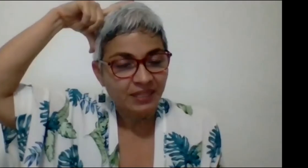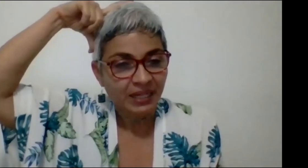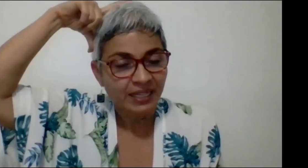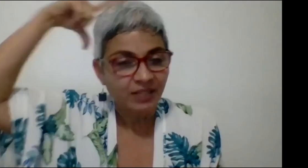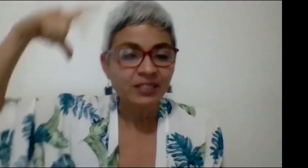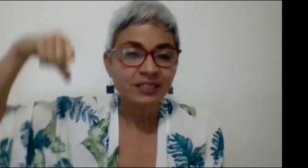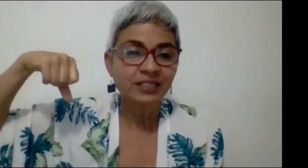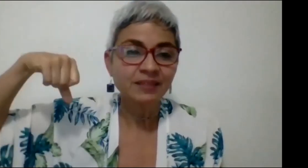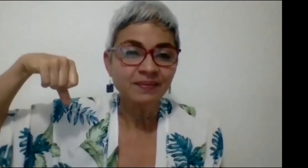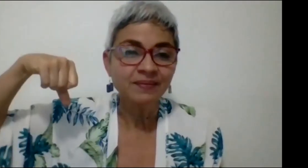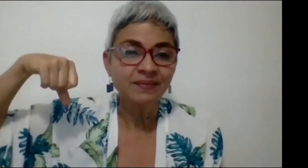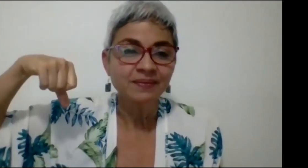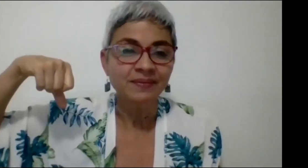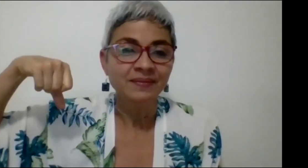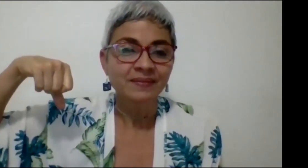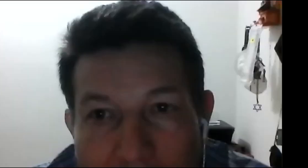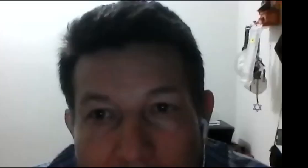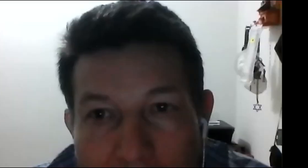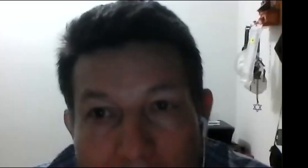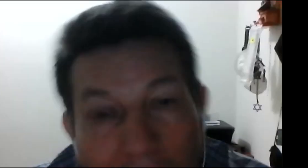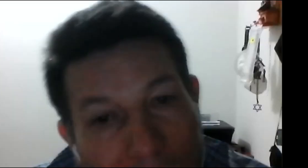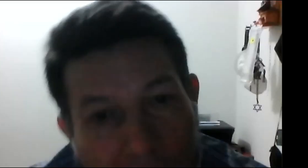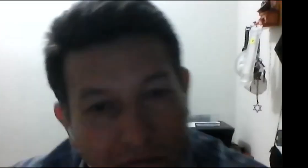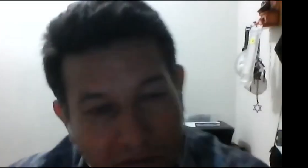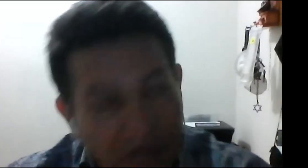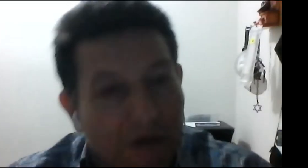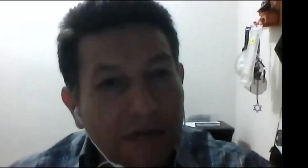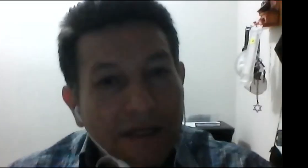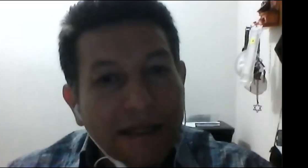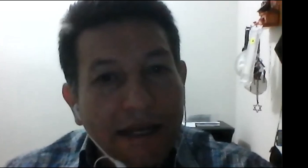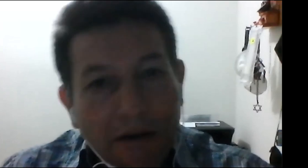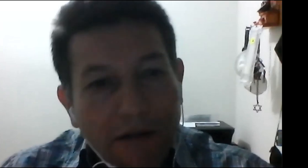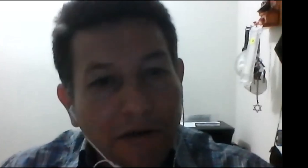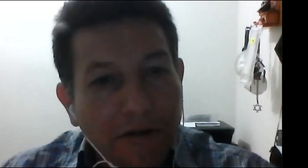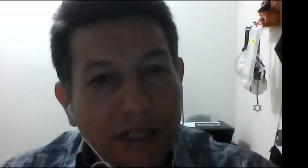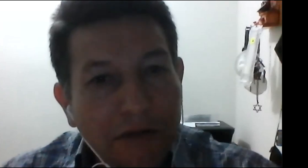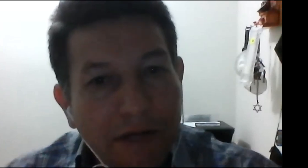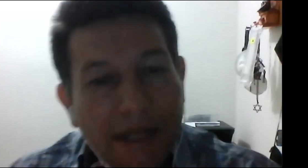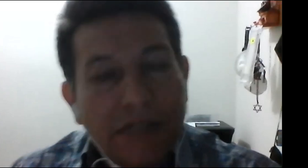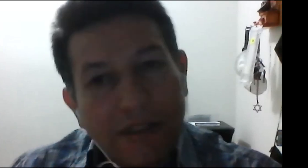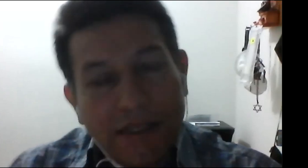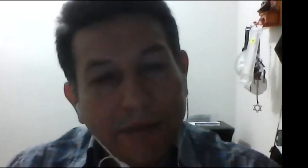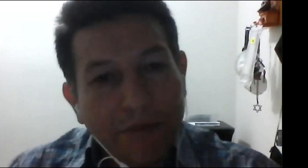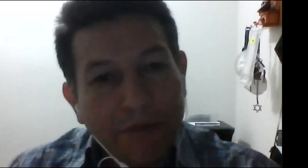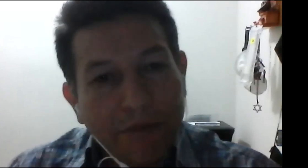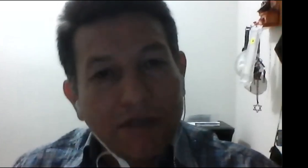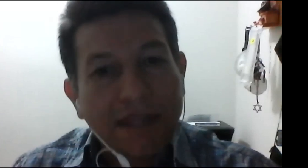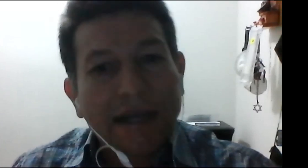mi seña. ¿Alejandro tiene seña? No, pero me acordé de una tarea cuando conocí a Rubén Cachotis que me puso una tarea